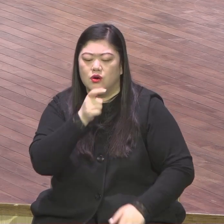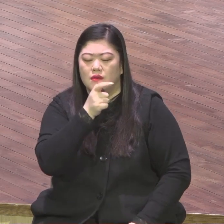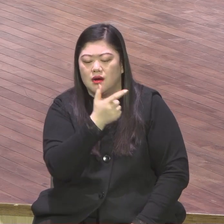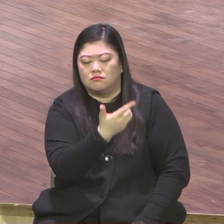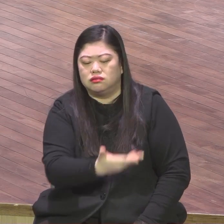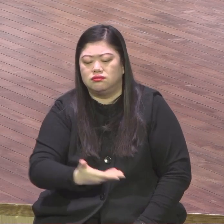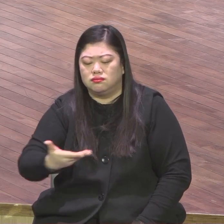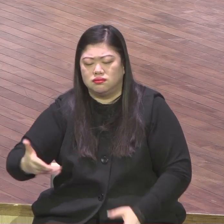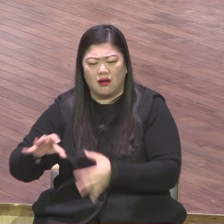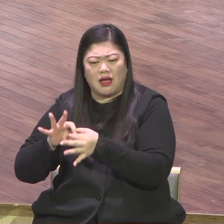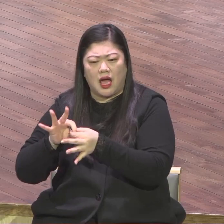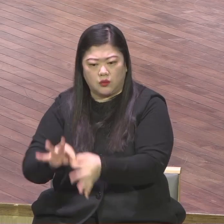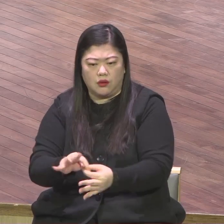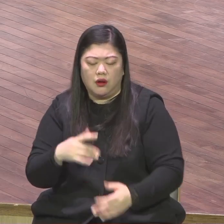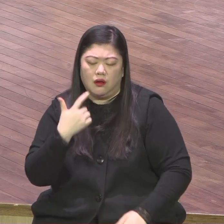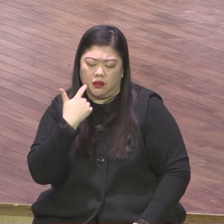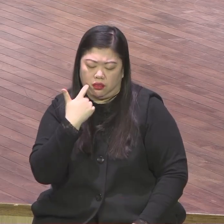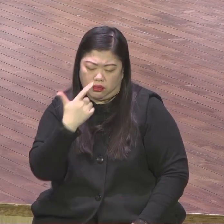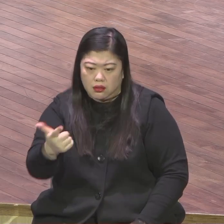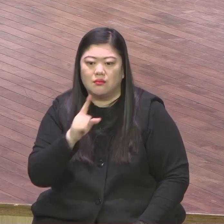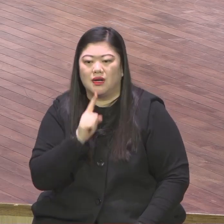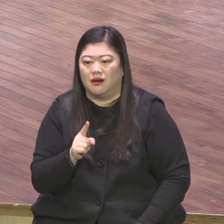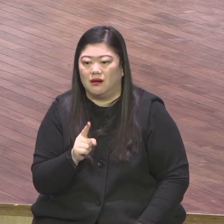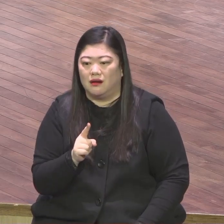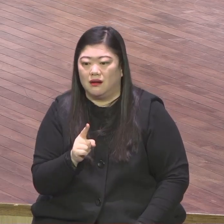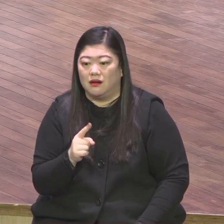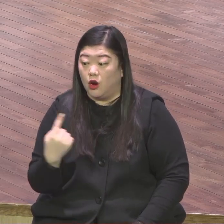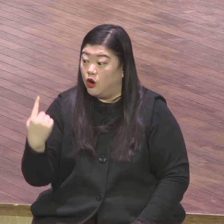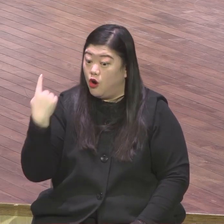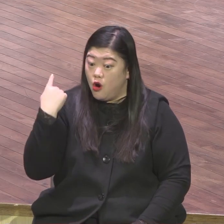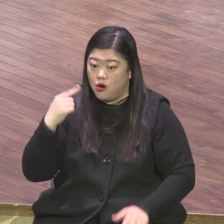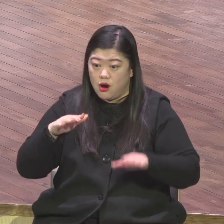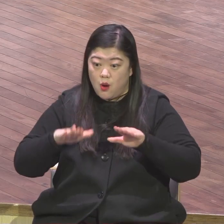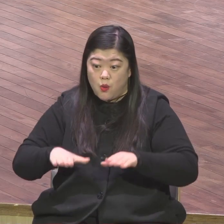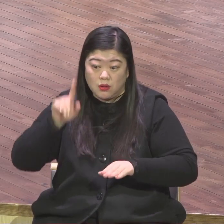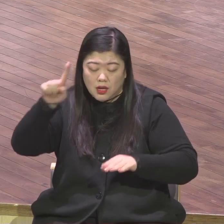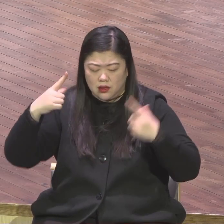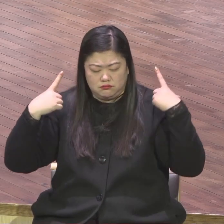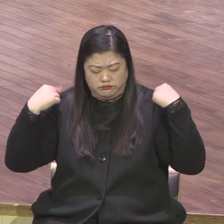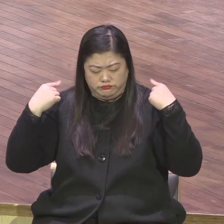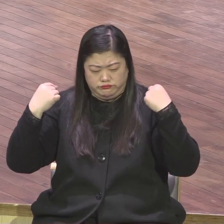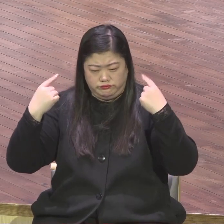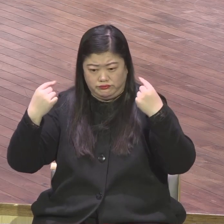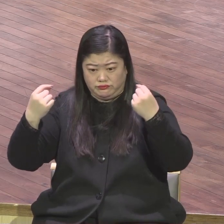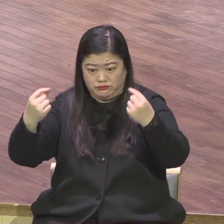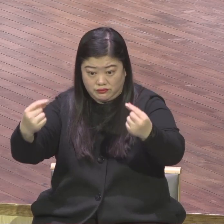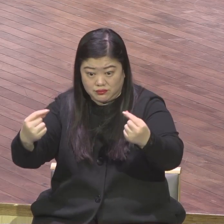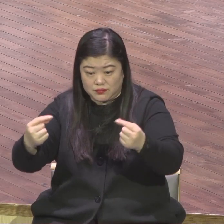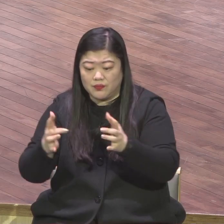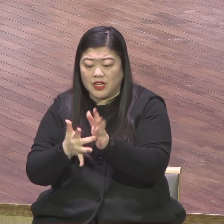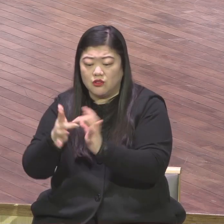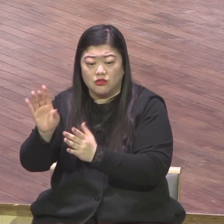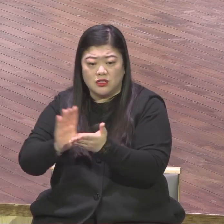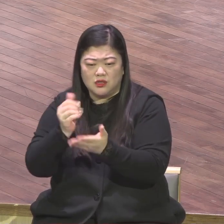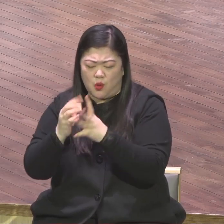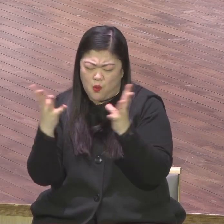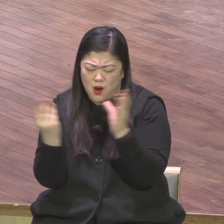할지어다 쉽게 설명하면 어찌나 오늘의 영혼이 동일하신 하나님의 절대 진리 예수 거기서의 절대 복음이 장세지